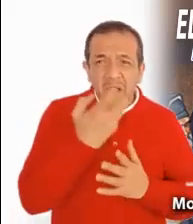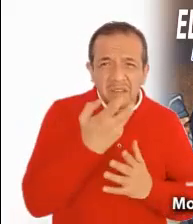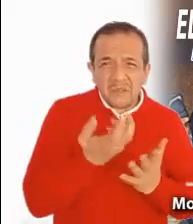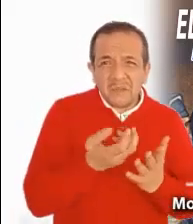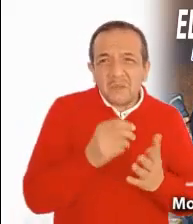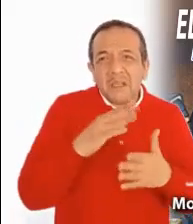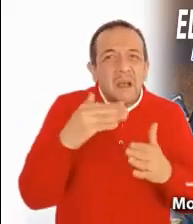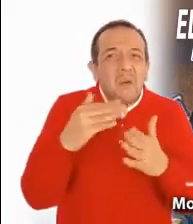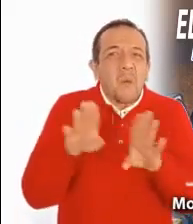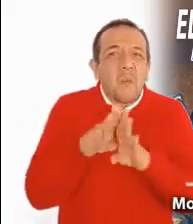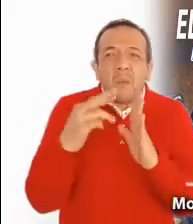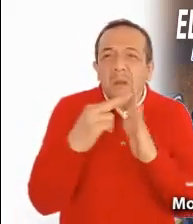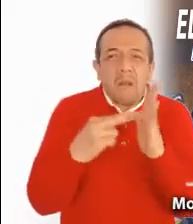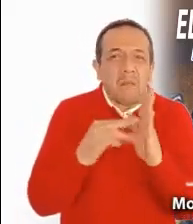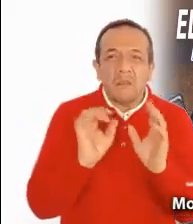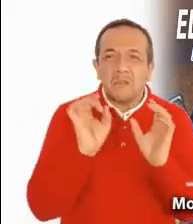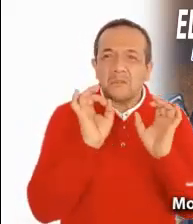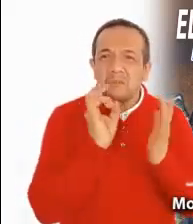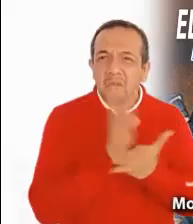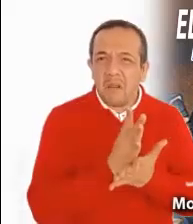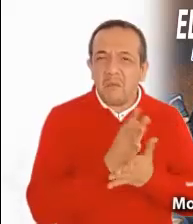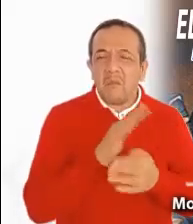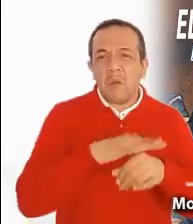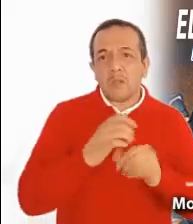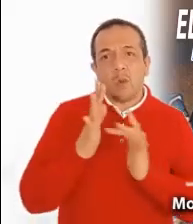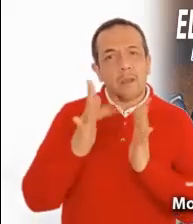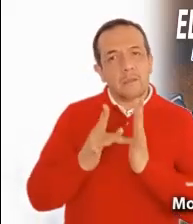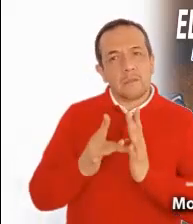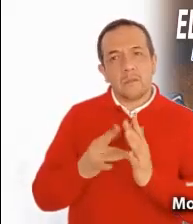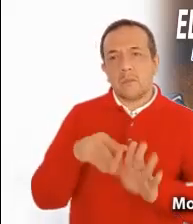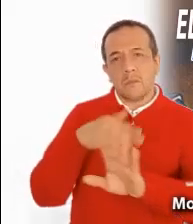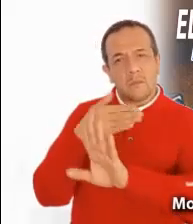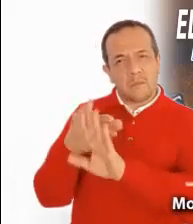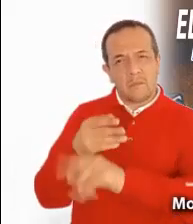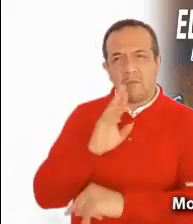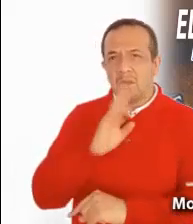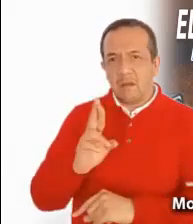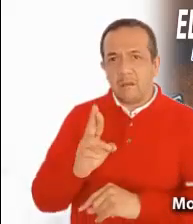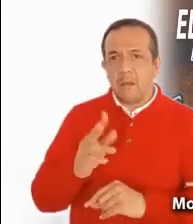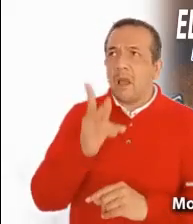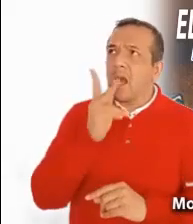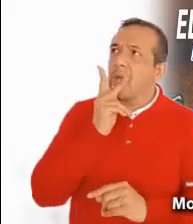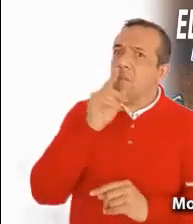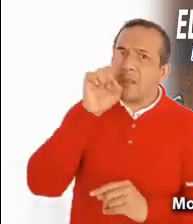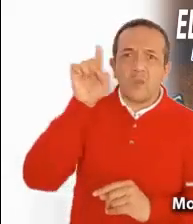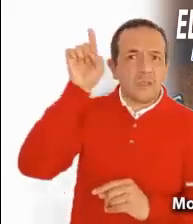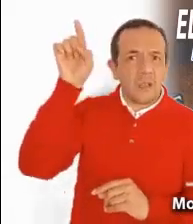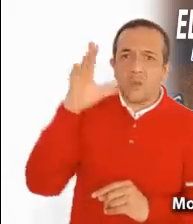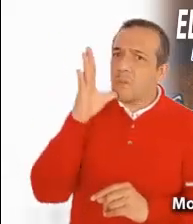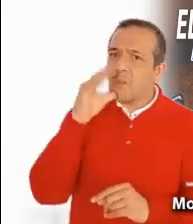meramente externas y por eso reciben el reproche de Jesús. A Dios